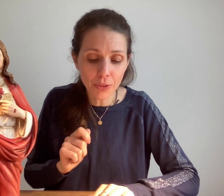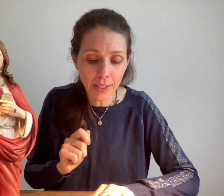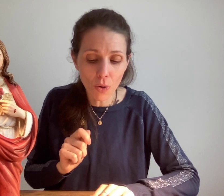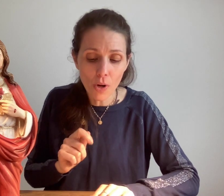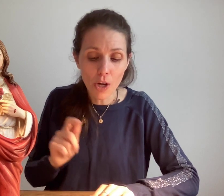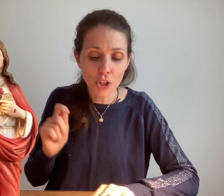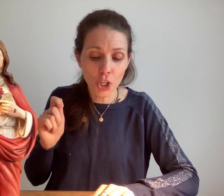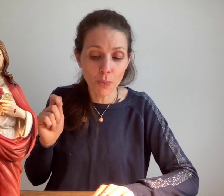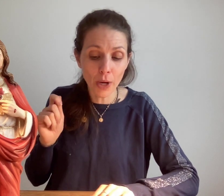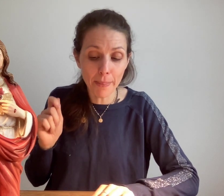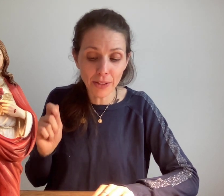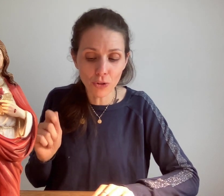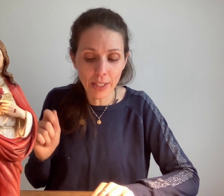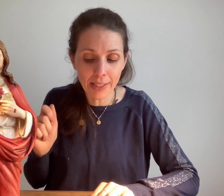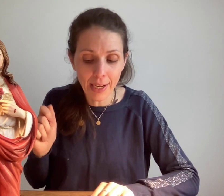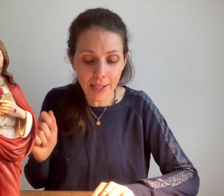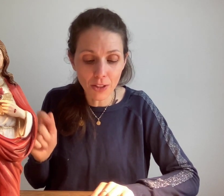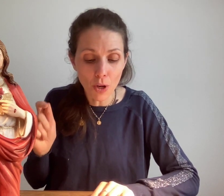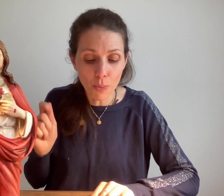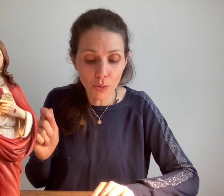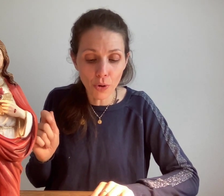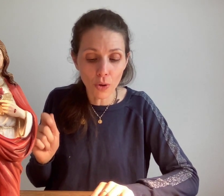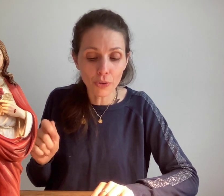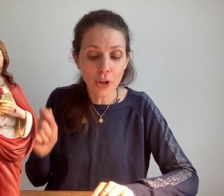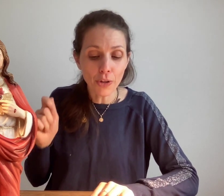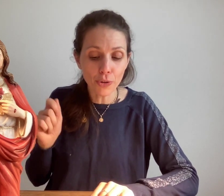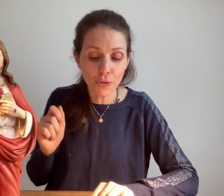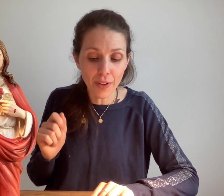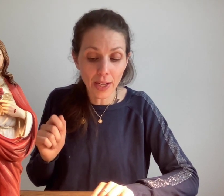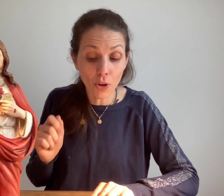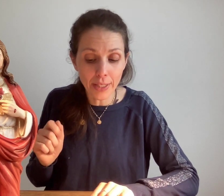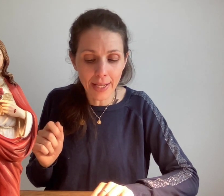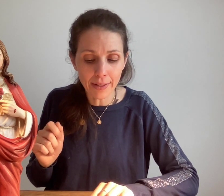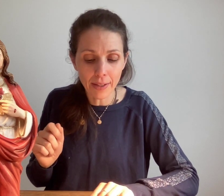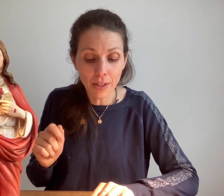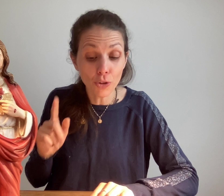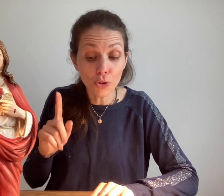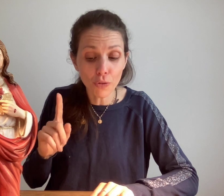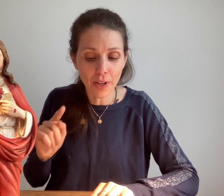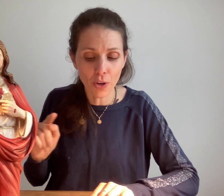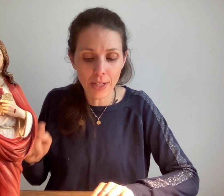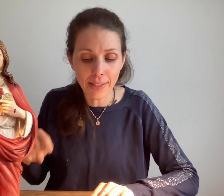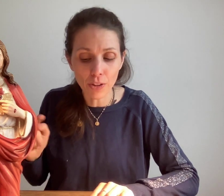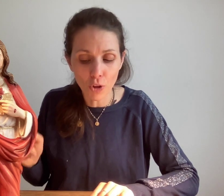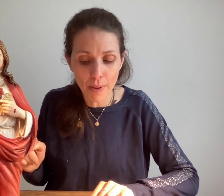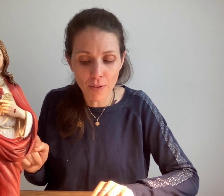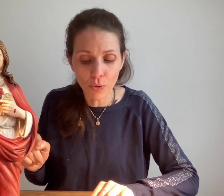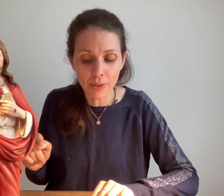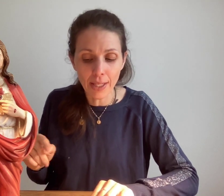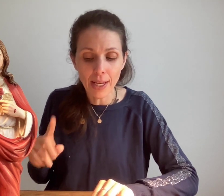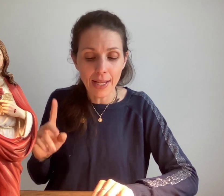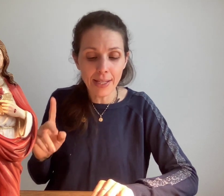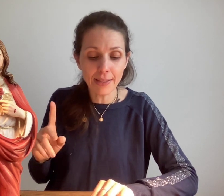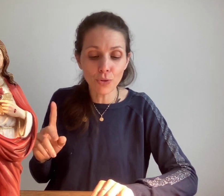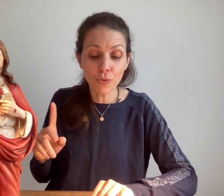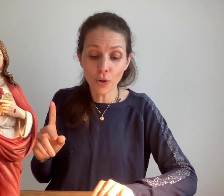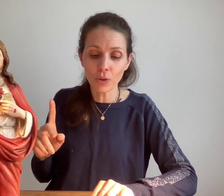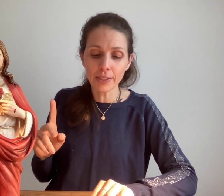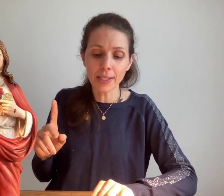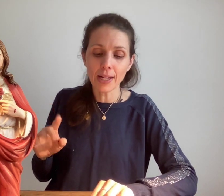conséquent je ne pourrais pas te donner une grâce plus grande que de te faire renaître dans ma volonté et si tu veux grandir